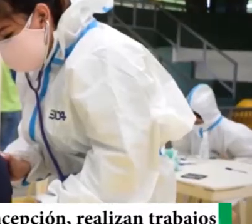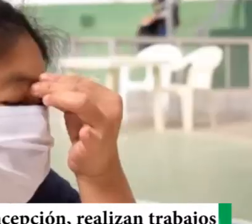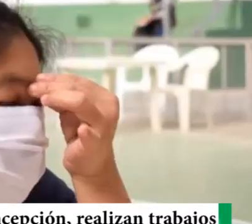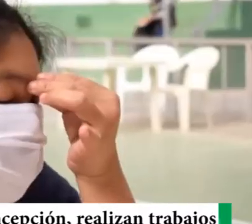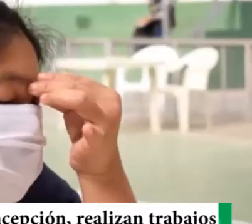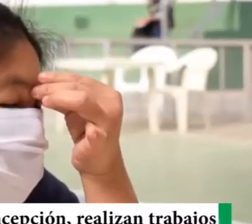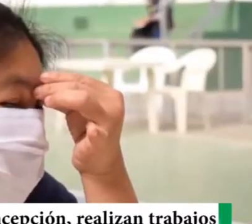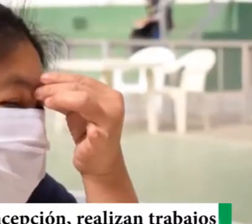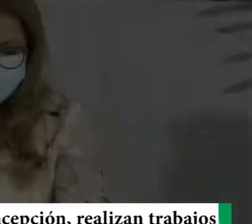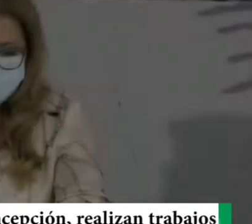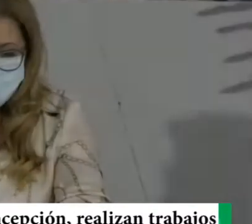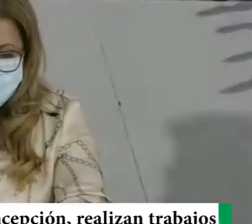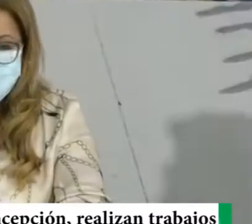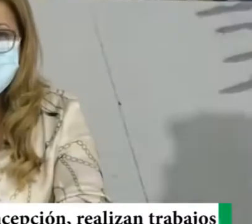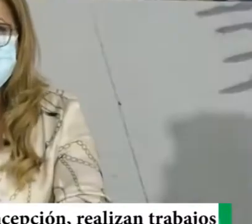venir.